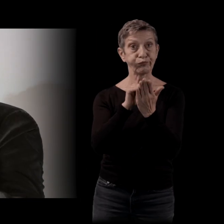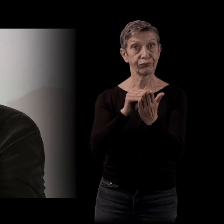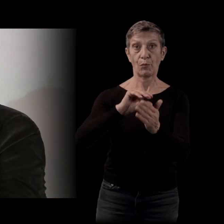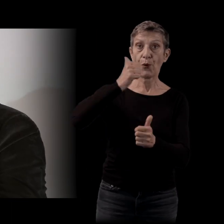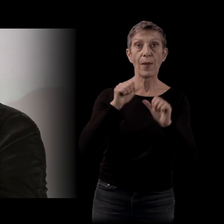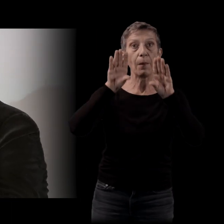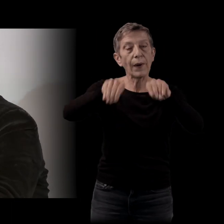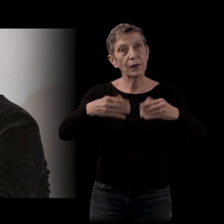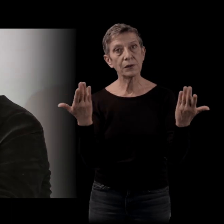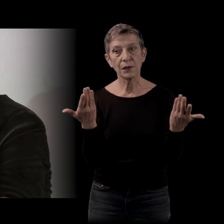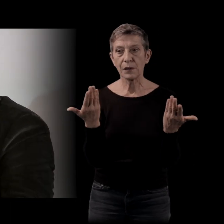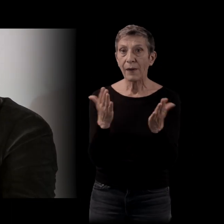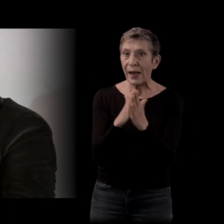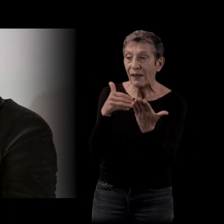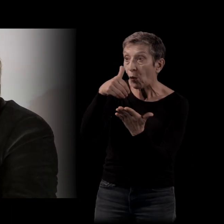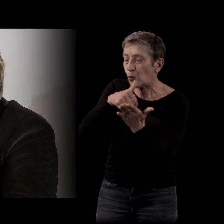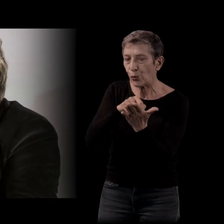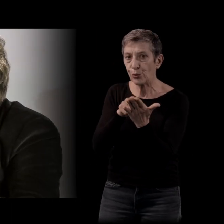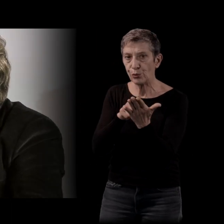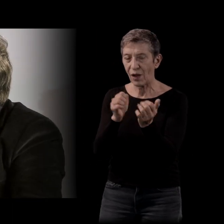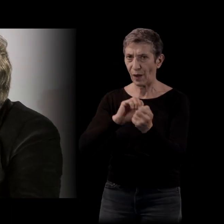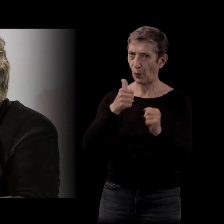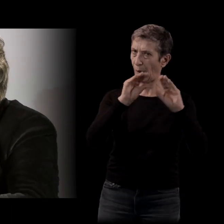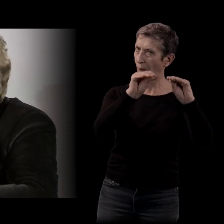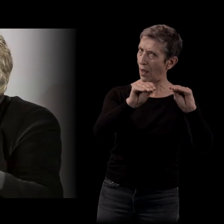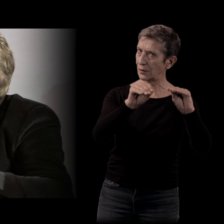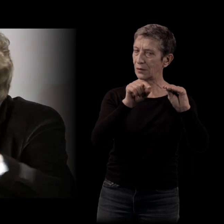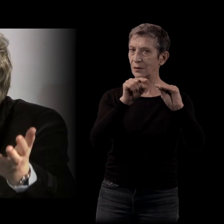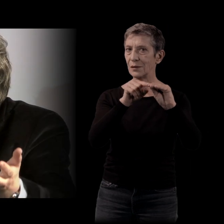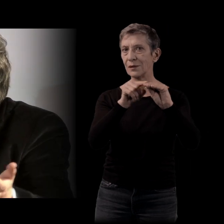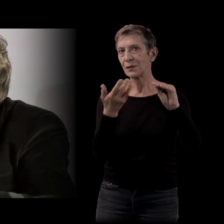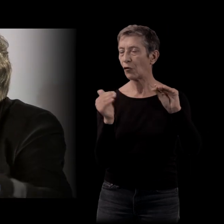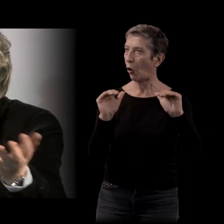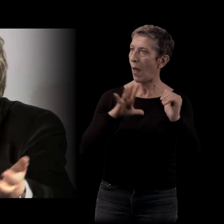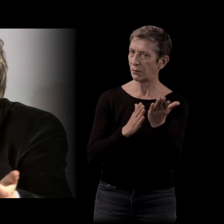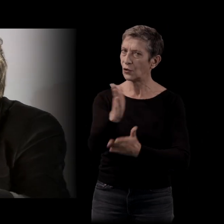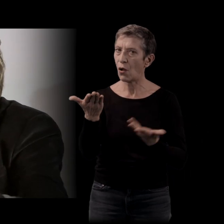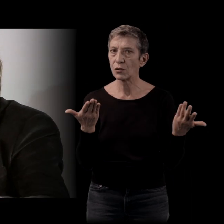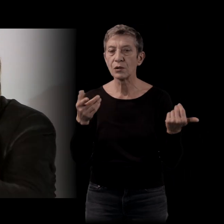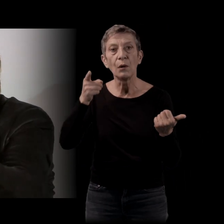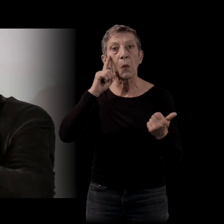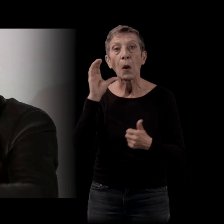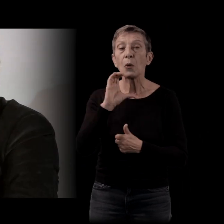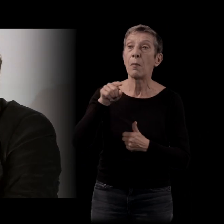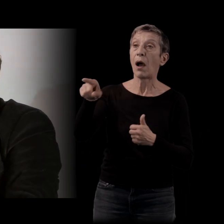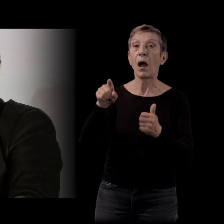quelque chose puisque Cone et Marat n pas forcément le profil du best-seller traditionnel qu'on peut retrouver à cette position.